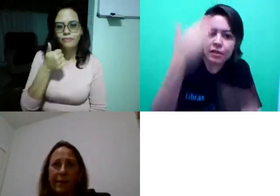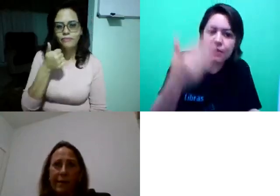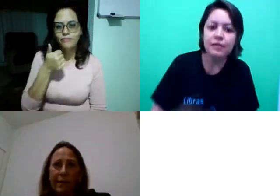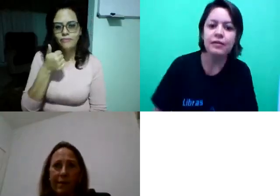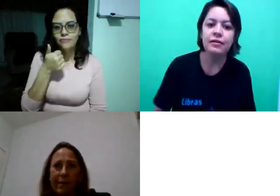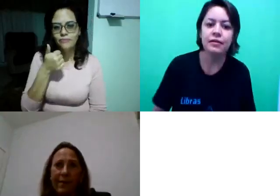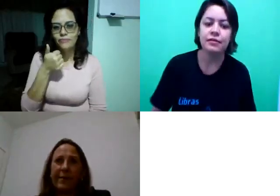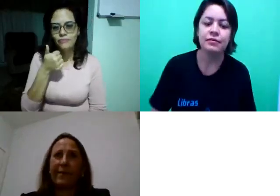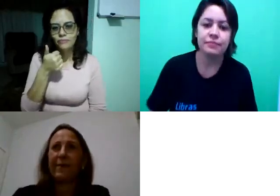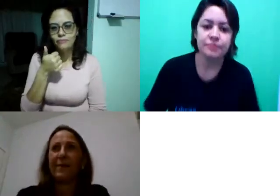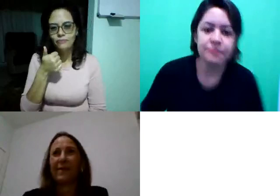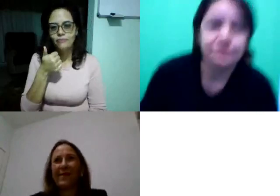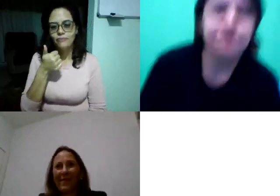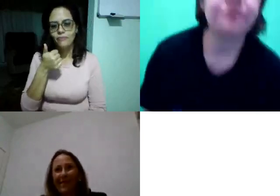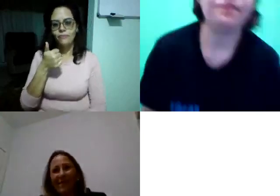Obrigada.